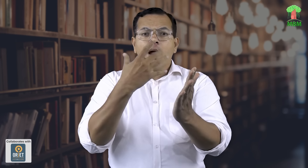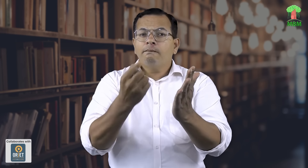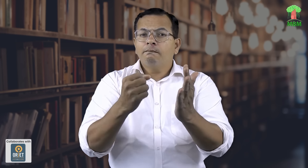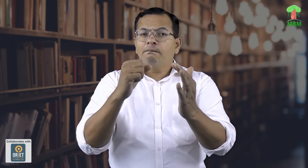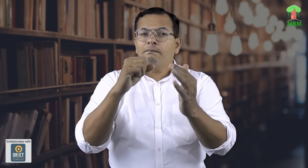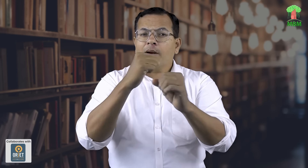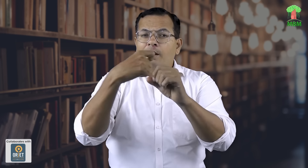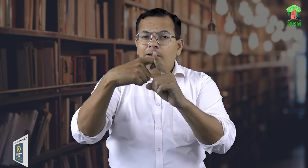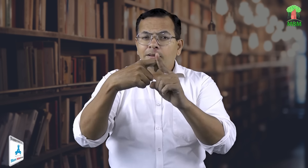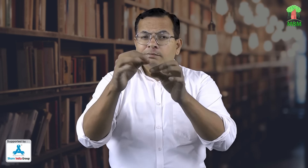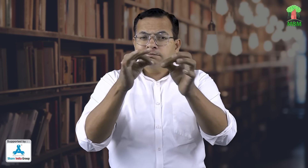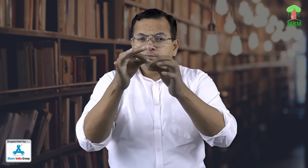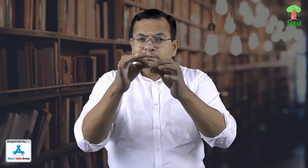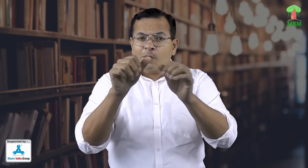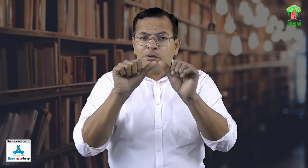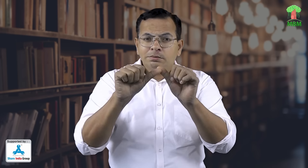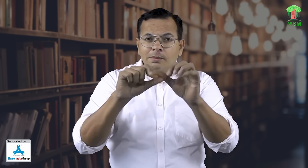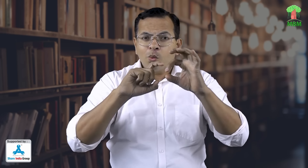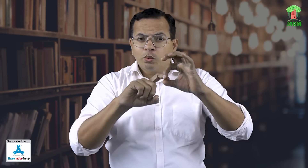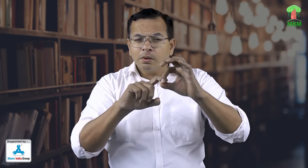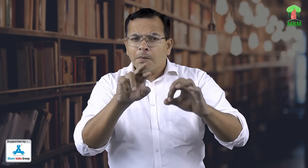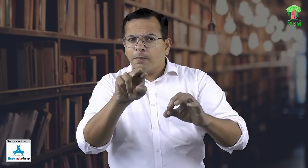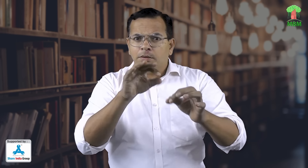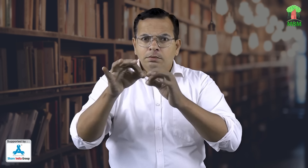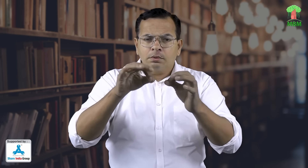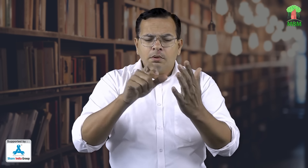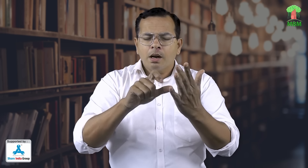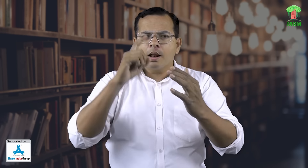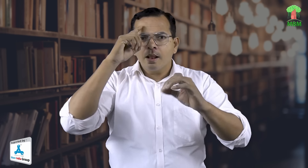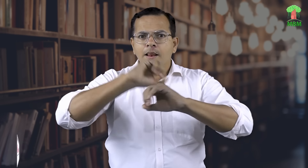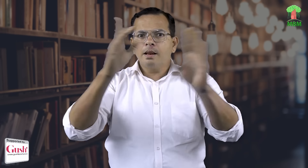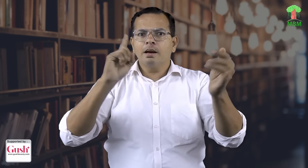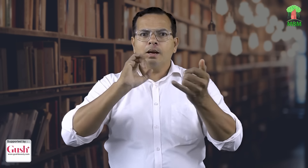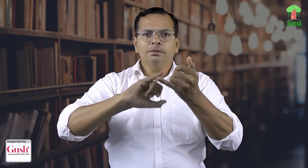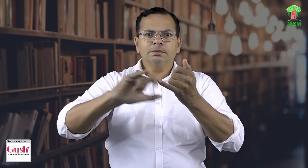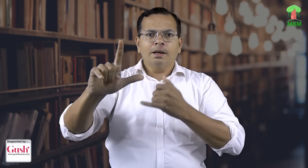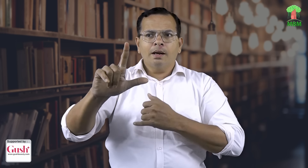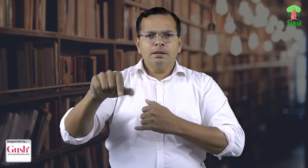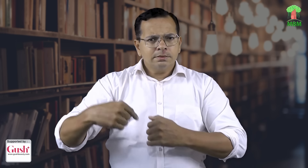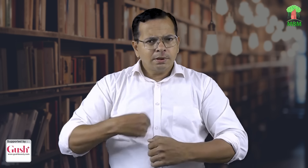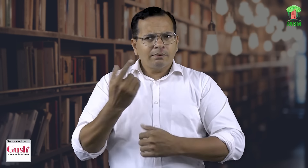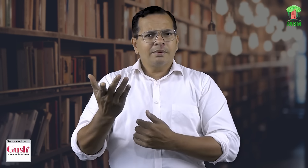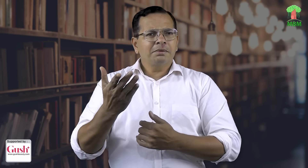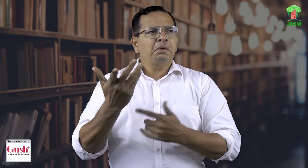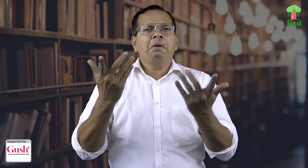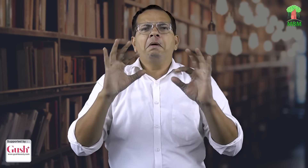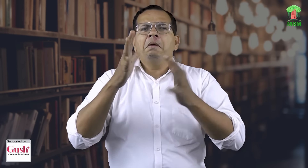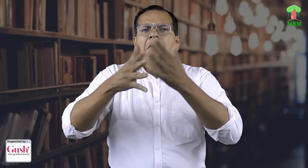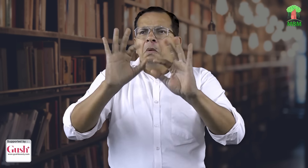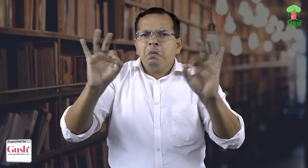एक इसी किताब्यों नहीं दे इसके अंदर सामान निग्यान हो प्रशनुत्तर हो हर एक चीज का व्यक्तान हो और भारती सांकेती भाषा के माध्यम से है तो